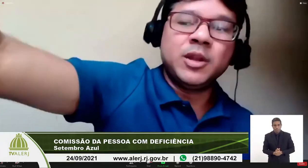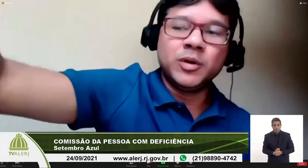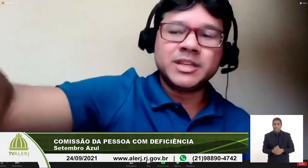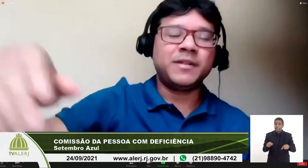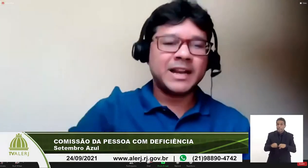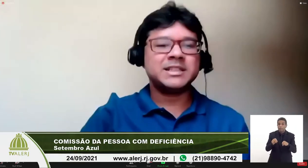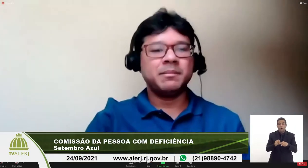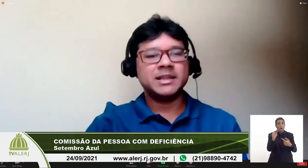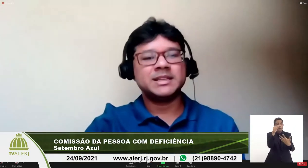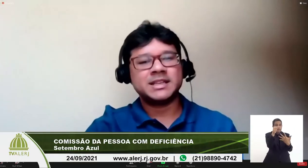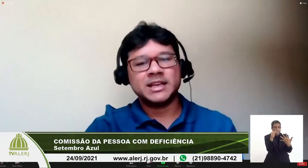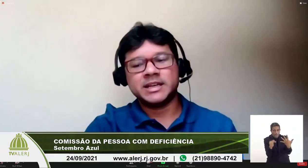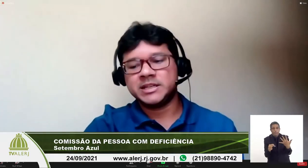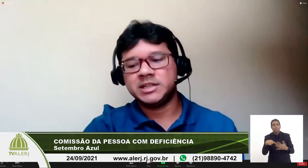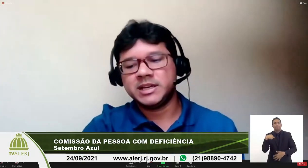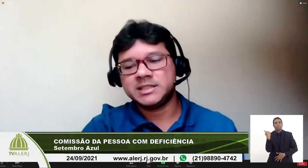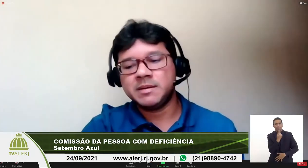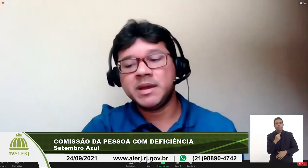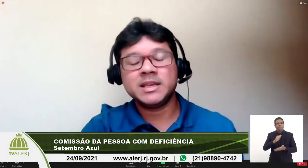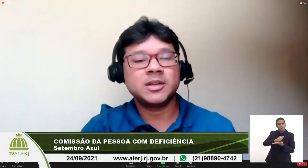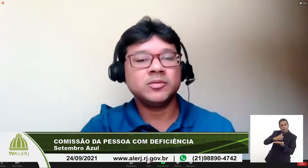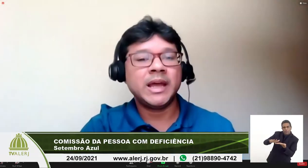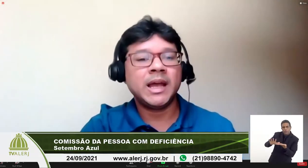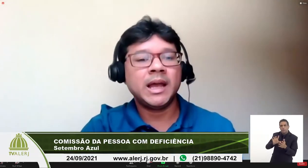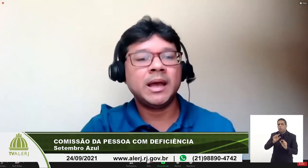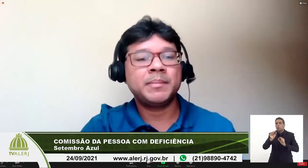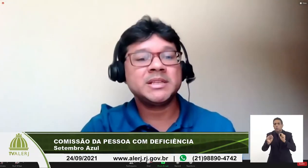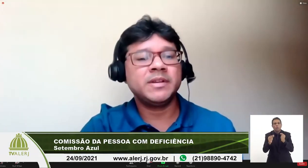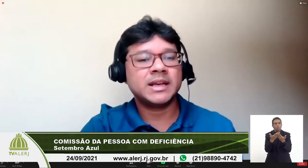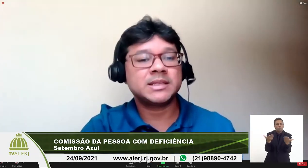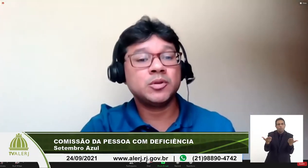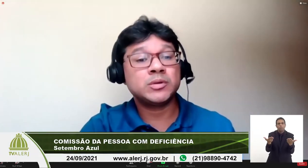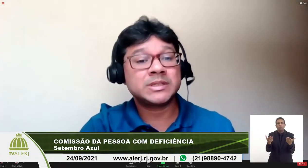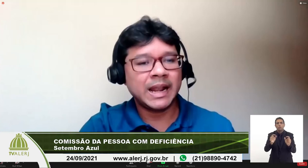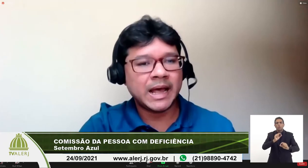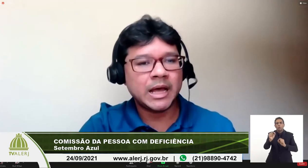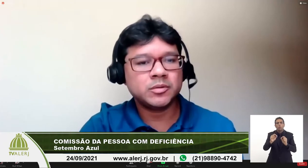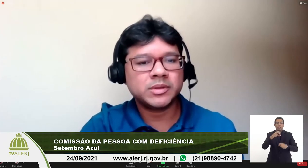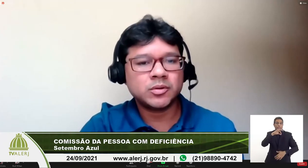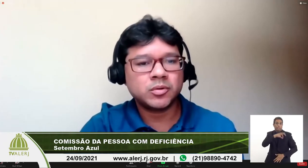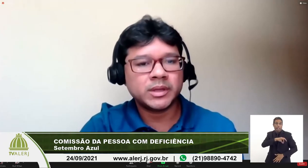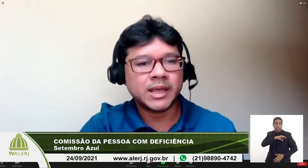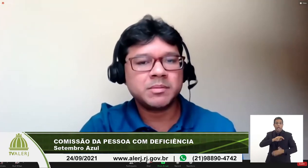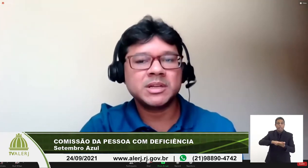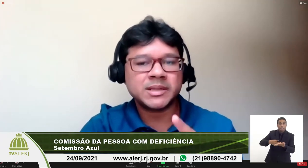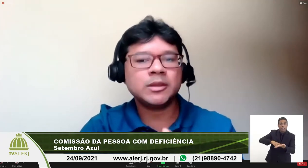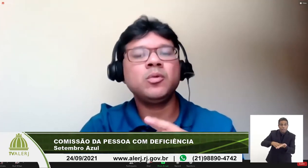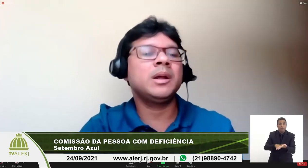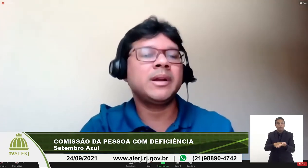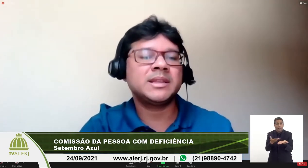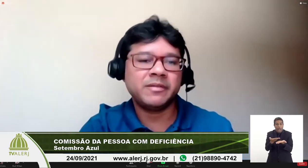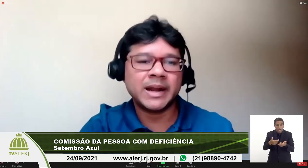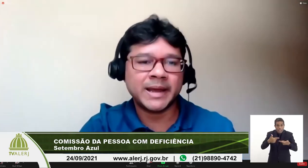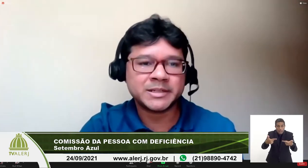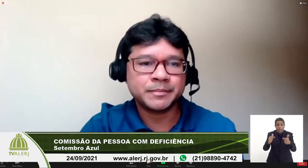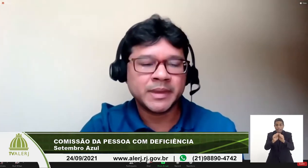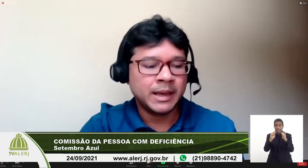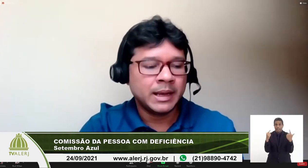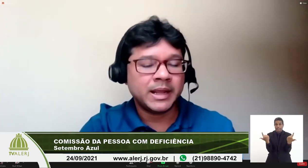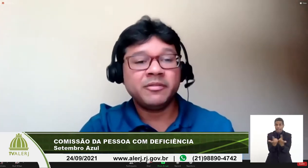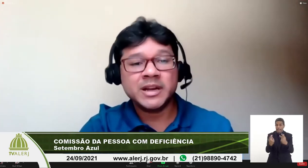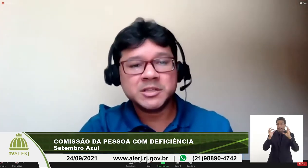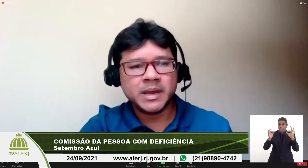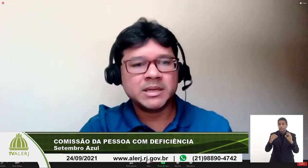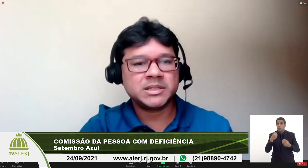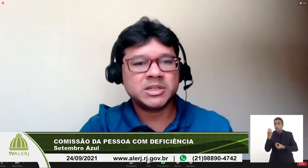dentre outras várias demandas que a gente recebe é a questão da precificação e do salário do tradutor intérprete que está atuando na TV alérgica